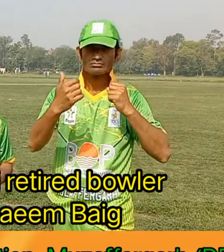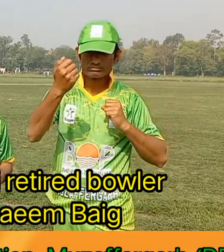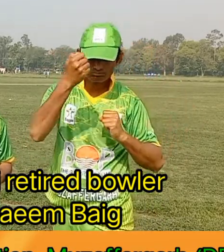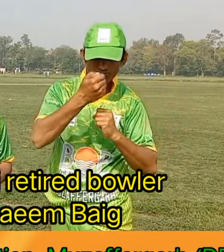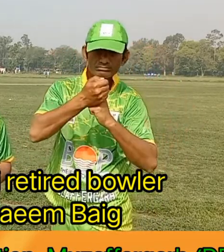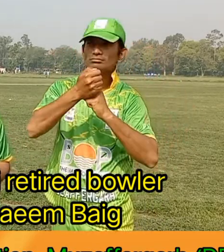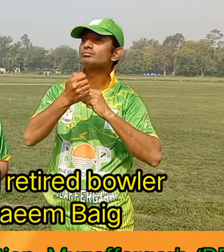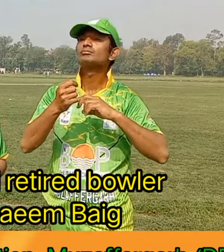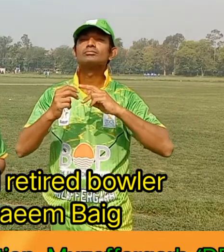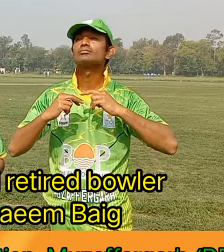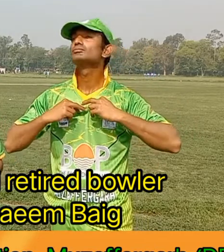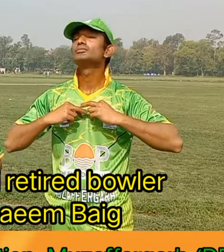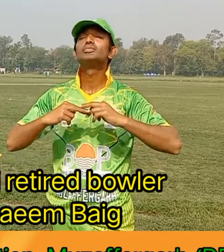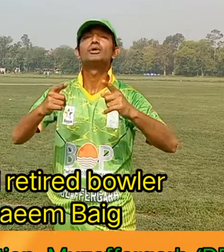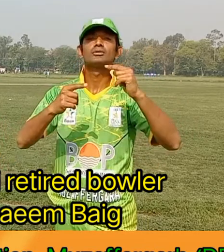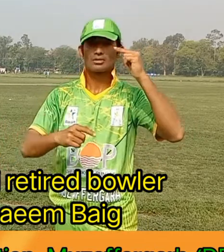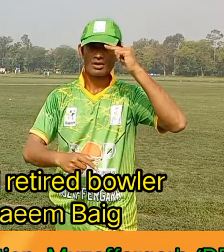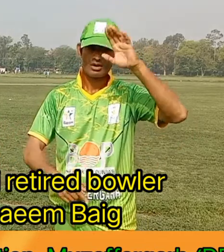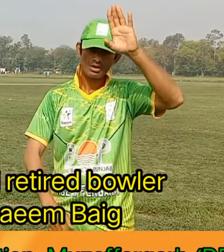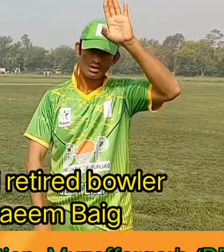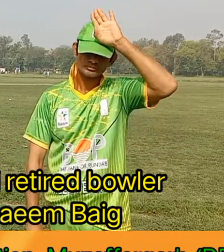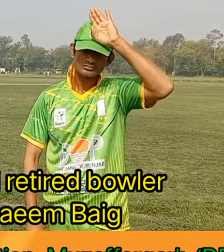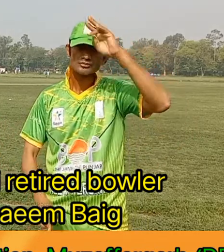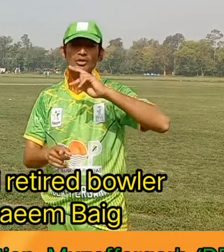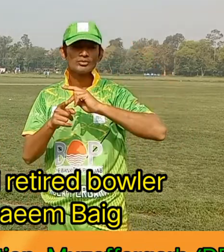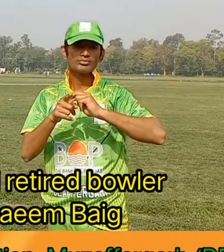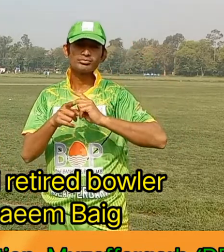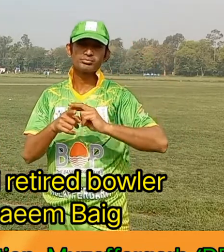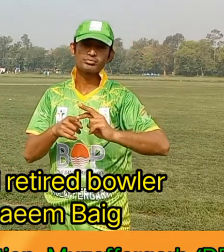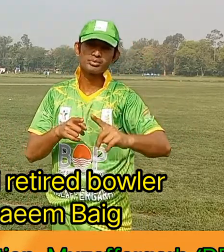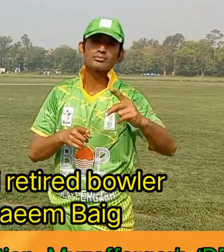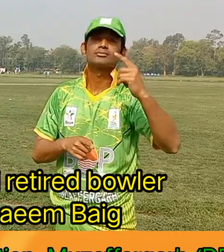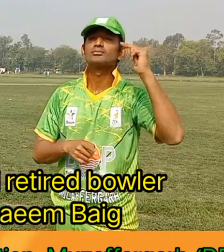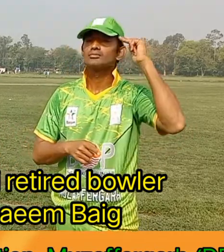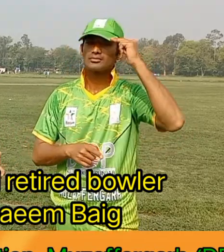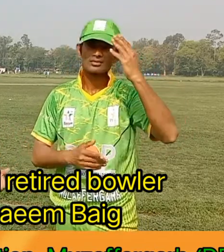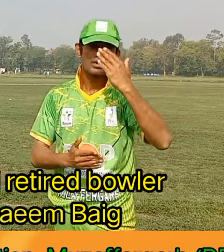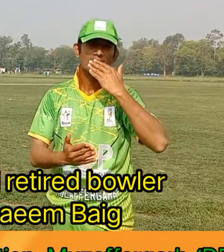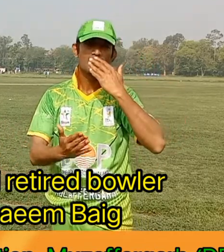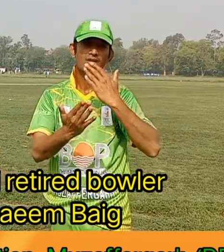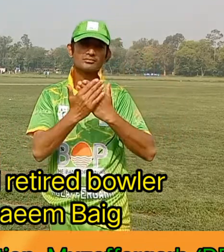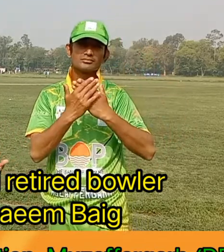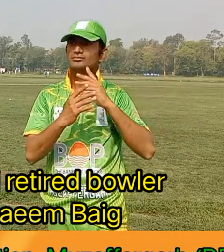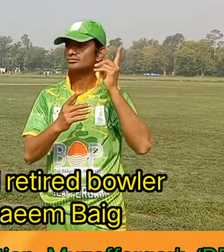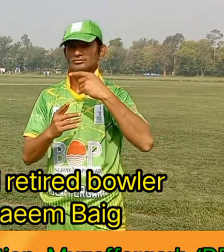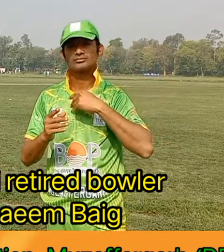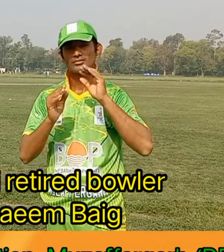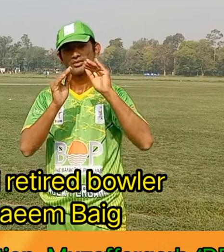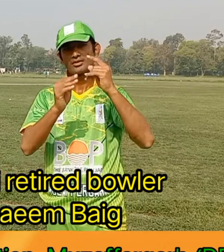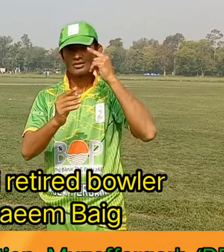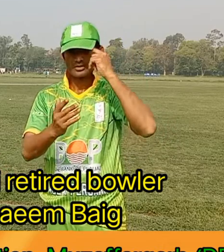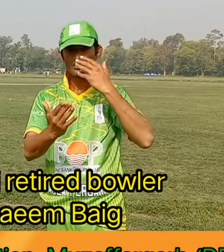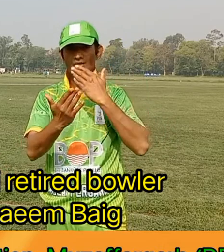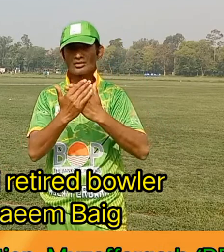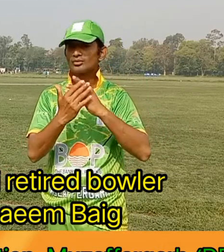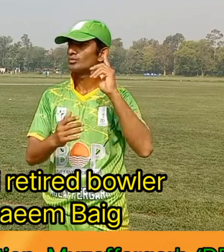کر رہے ہیں اور پاکستان کی نمائندگی بھی کر رہے ہیں اور انشاءاللہ نیکسٹ ٹائم جو میں آپ کو